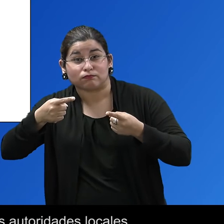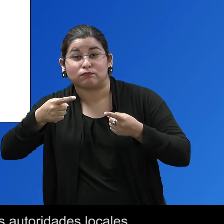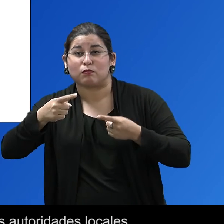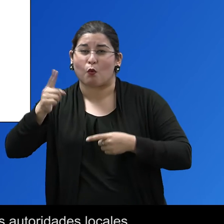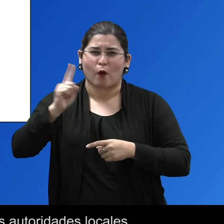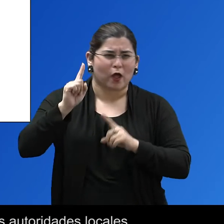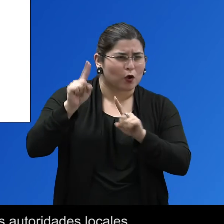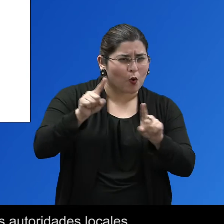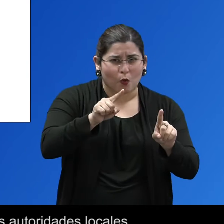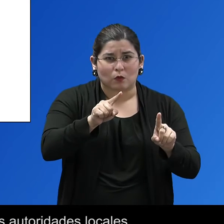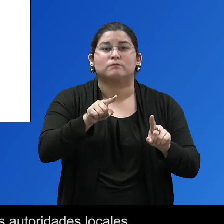autoridades locales.